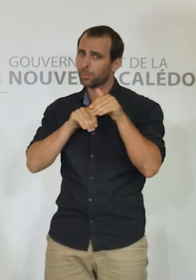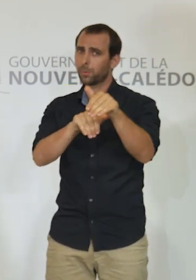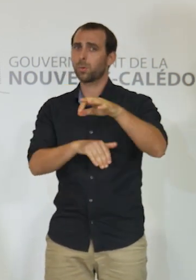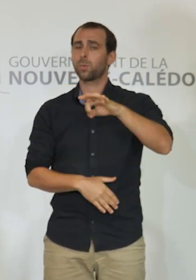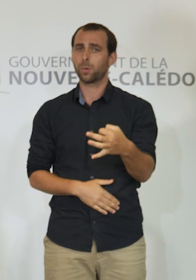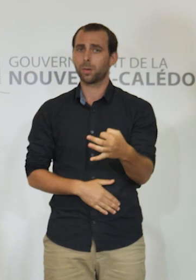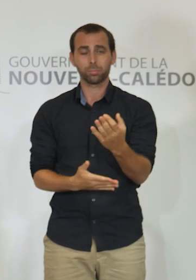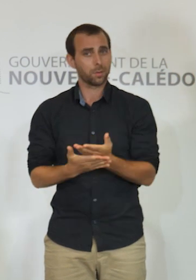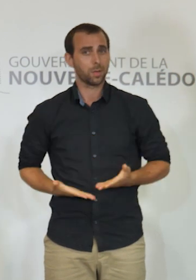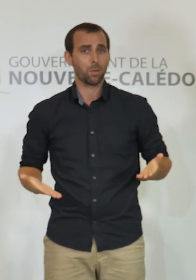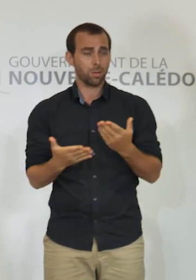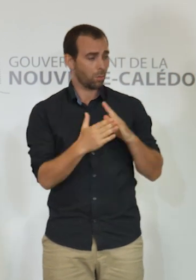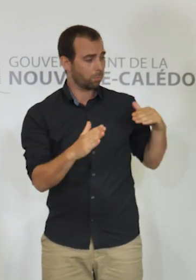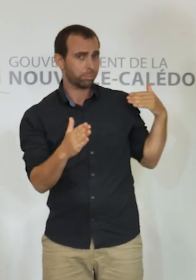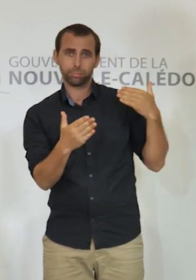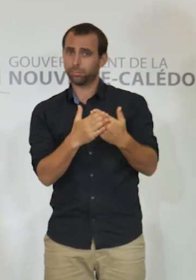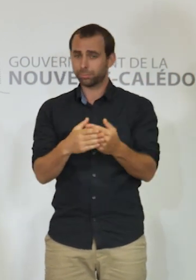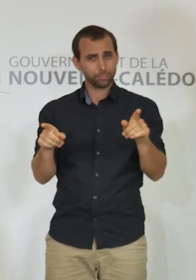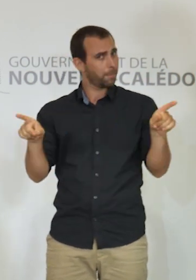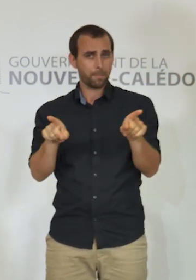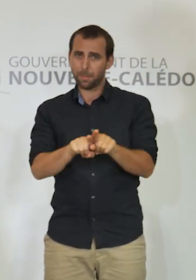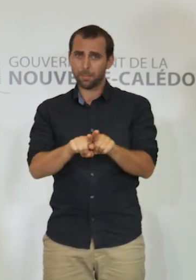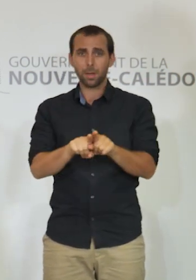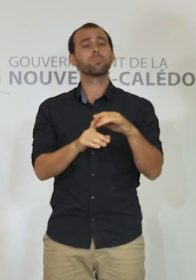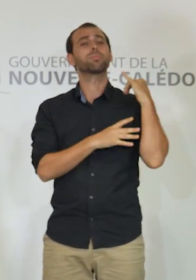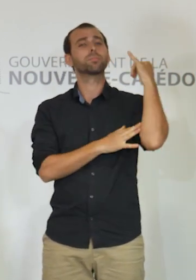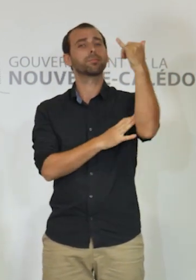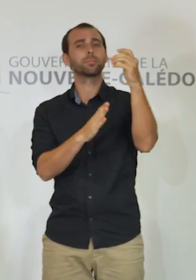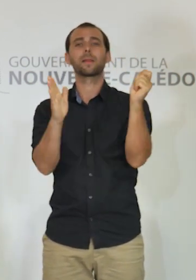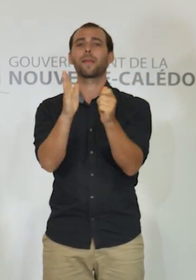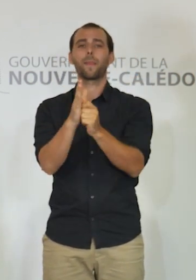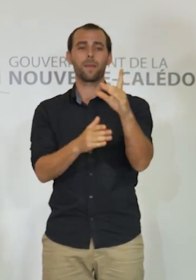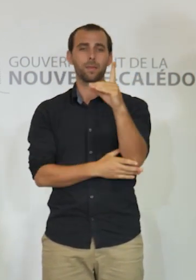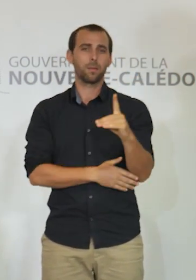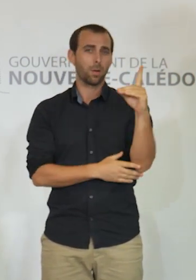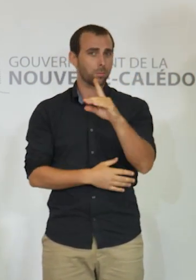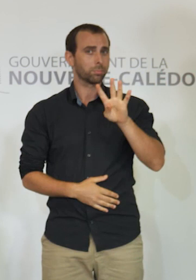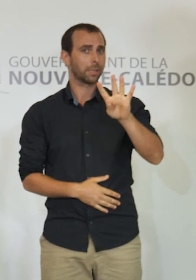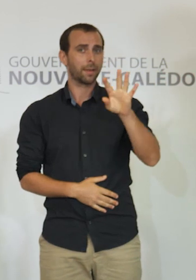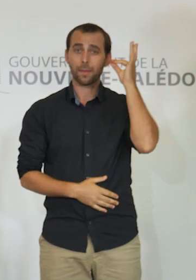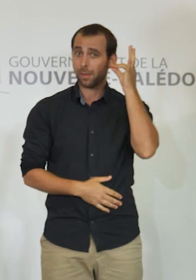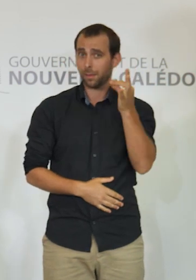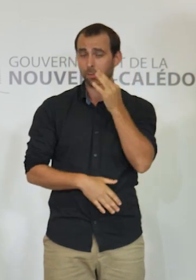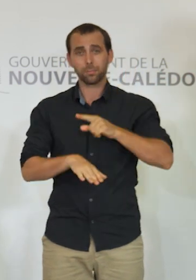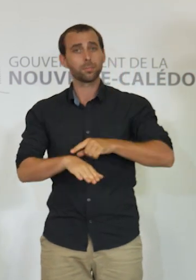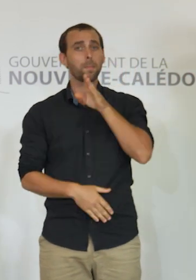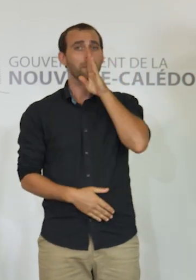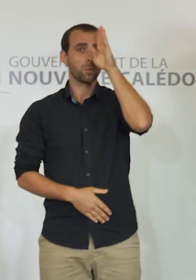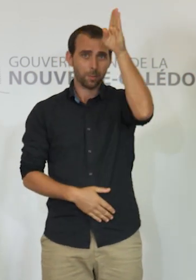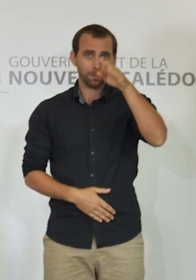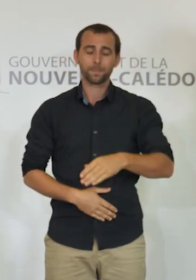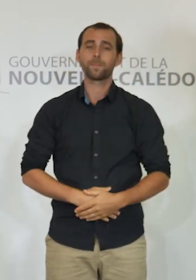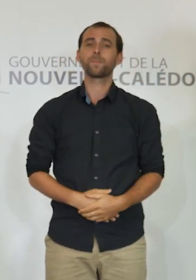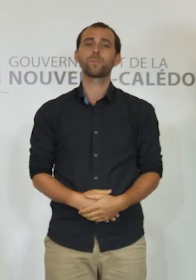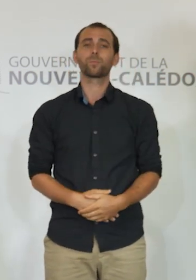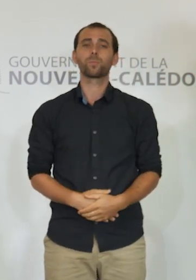mêmes conditions, jusqu'au dimanche 4 avril minuit. Toutefois, nous avons